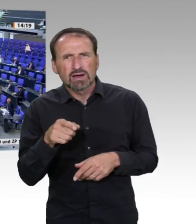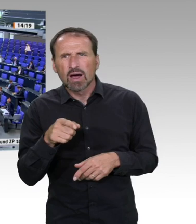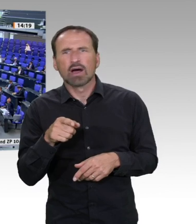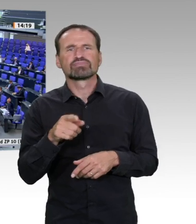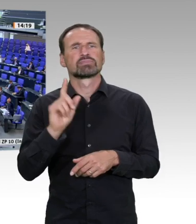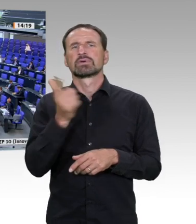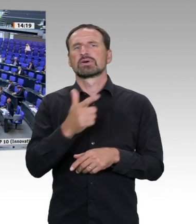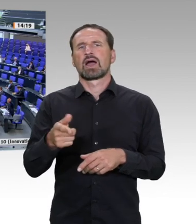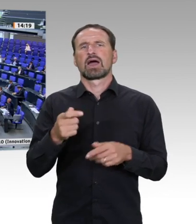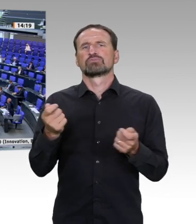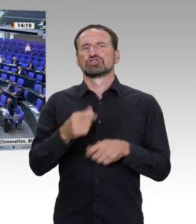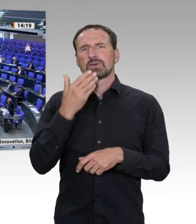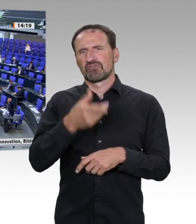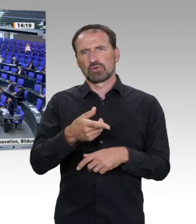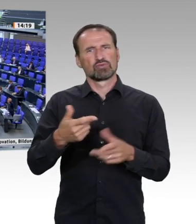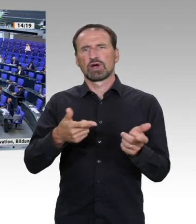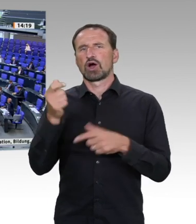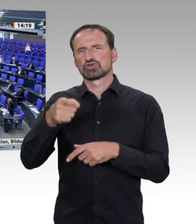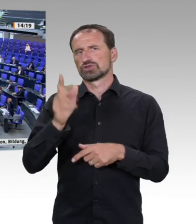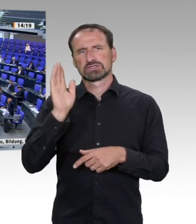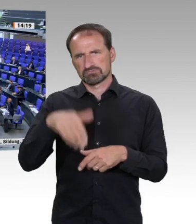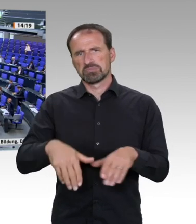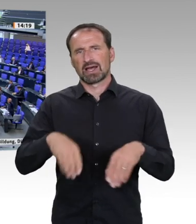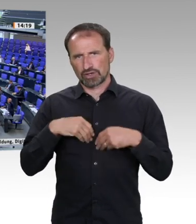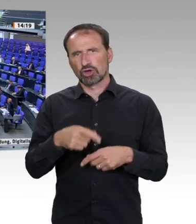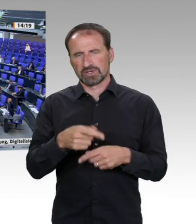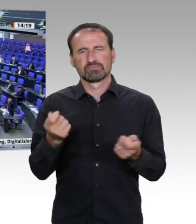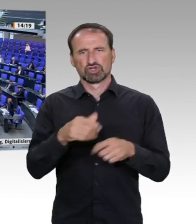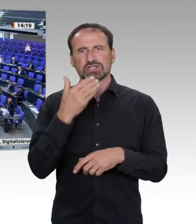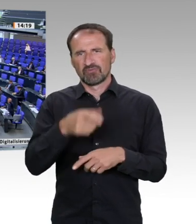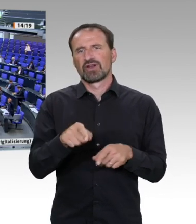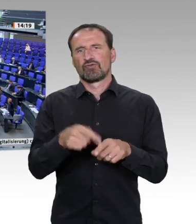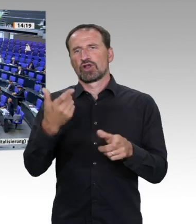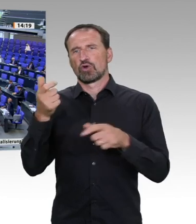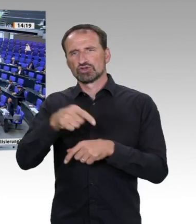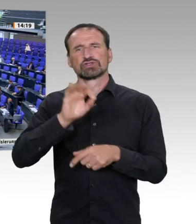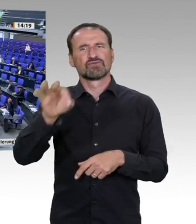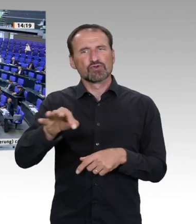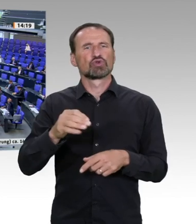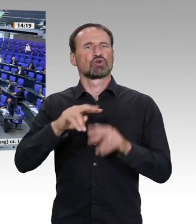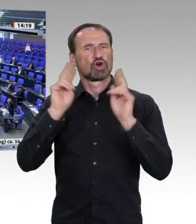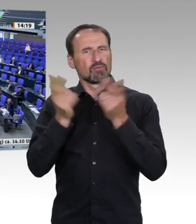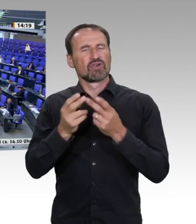Das ist CDU, CSU, SPD, Bündnis 90 Grüne und Linke und AfD. Entschuldigung.